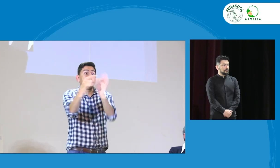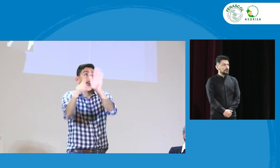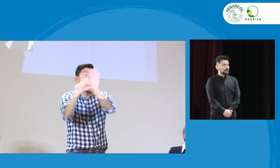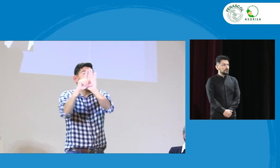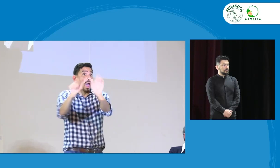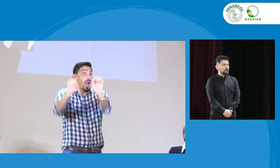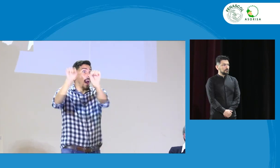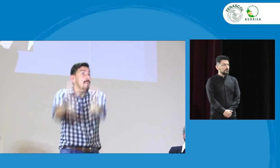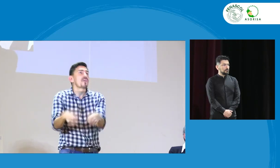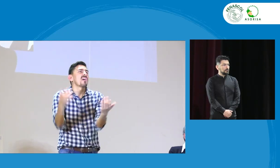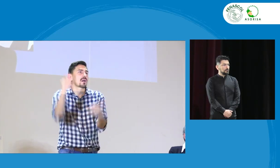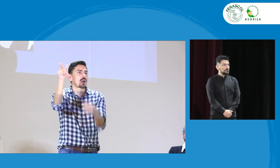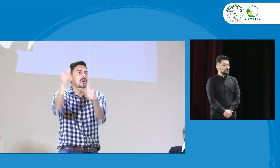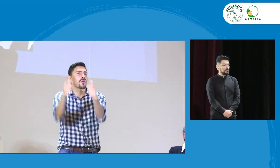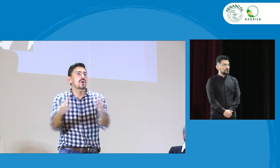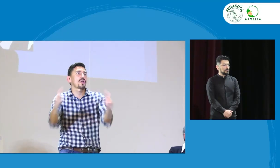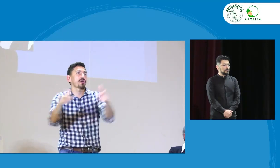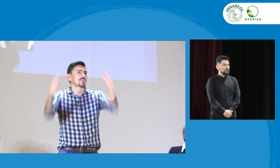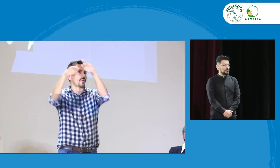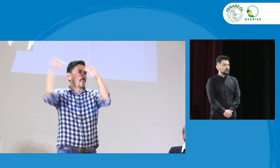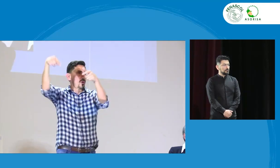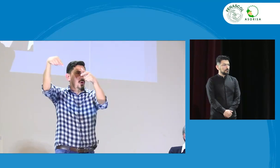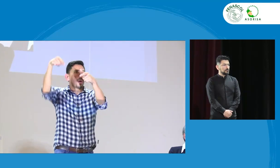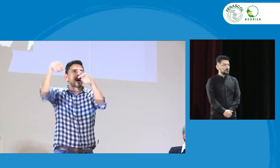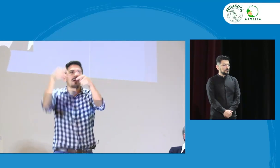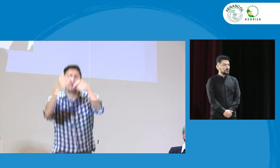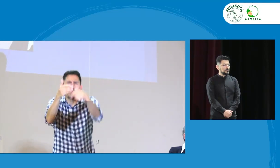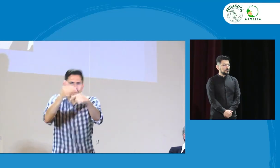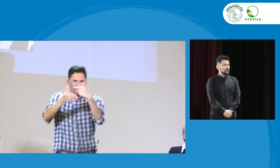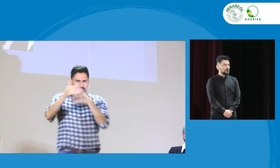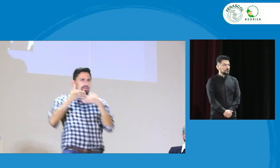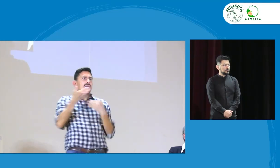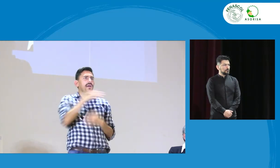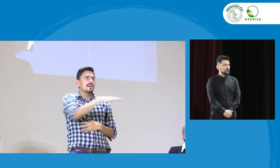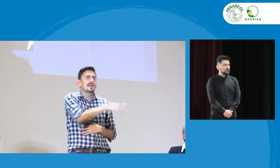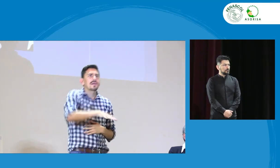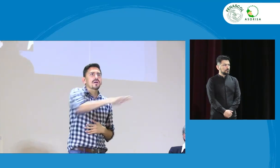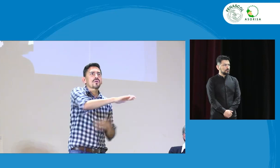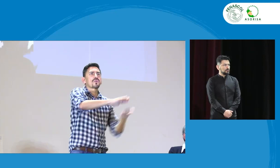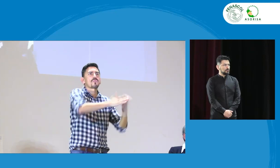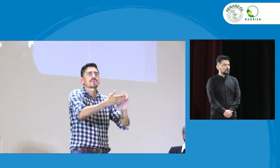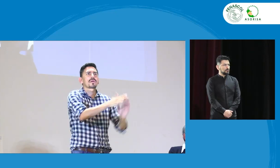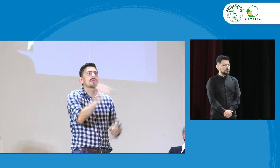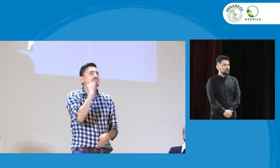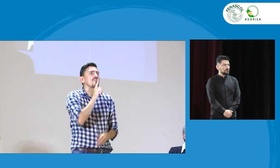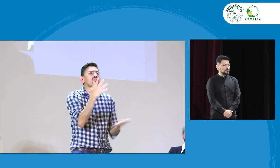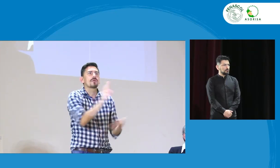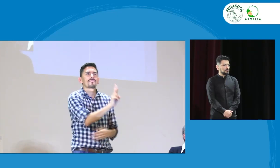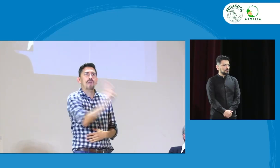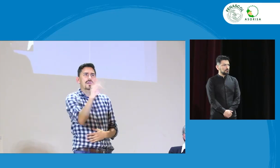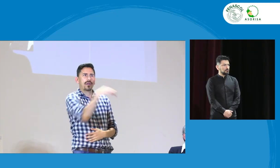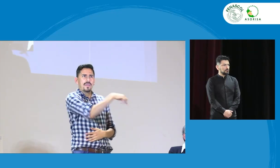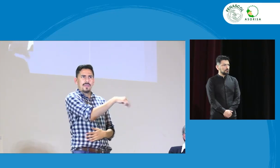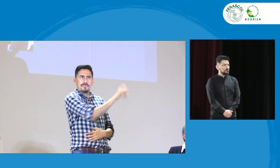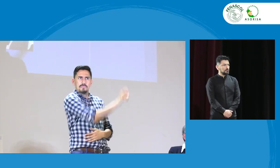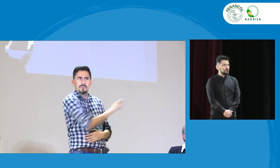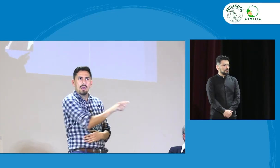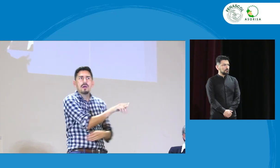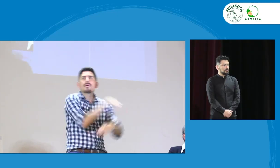mí es aislada a esas acciones. Entonces, desde el Congreso, anteriormente la comunidad sorda y